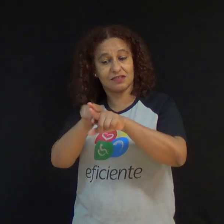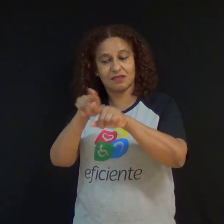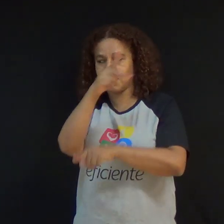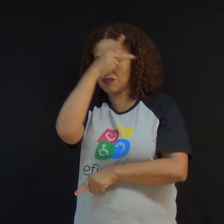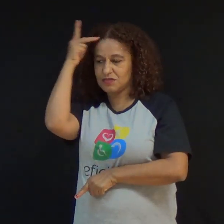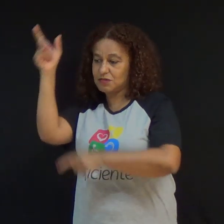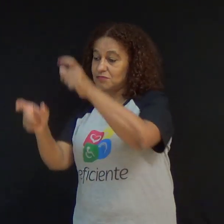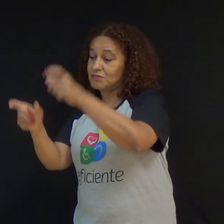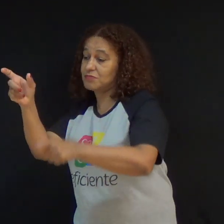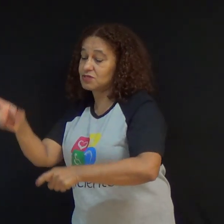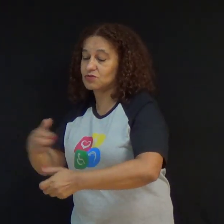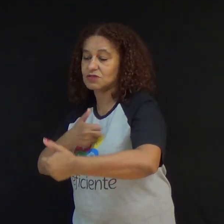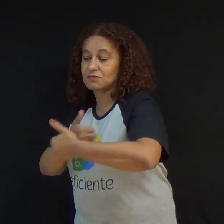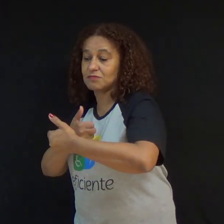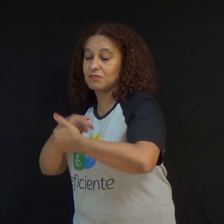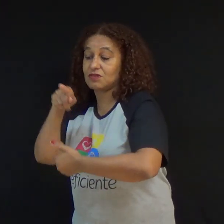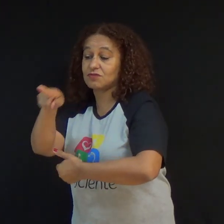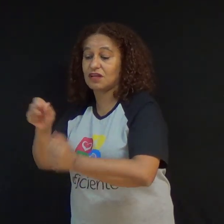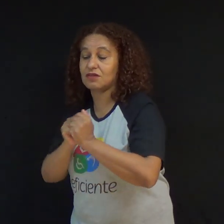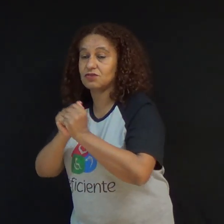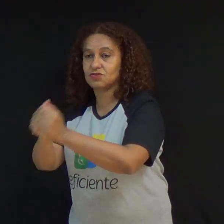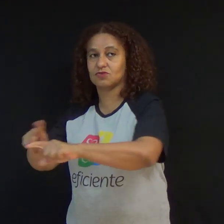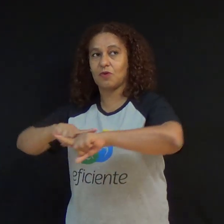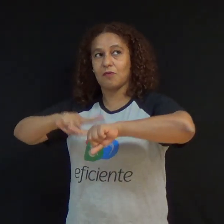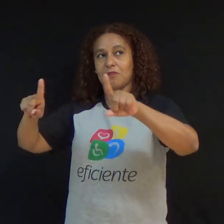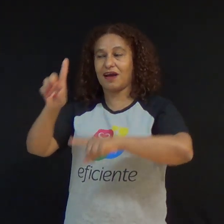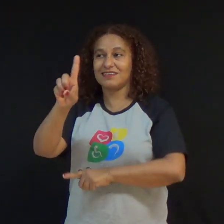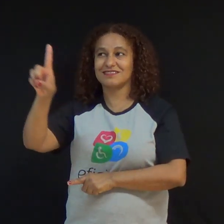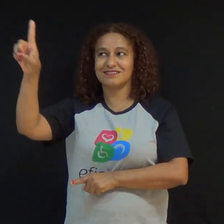E de alguma maneira, o Senhor também está alcançando o coração dele.